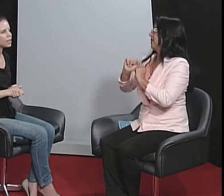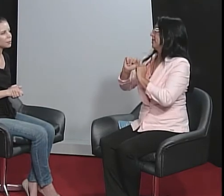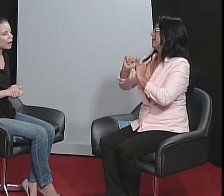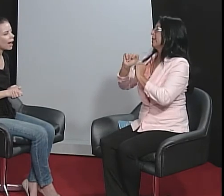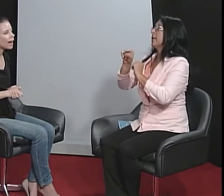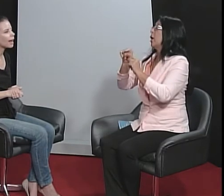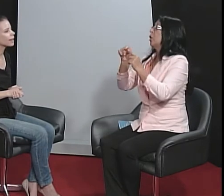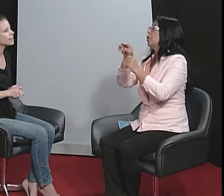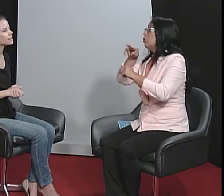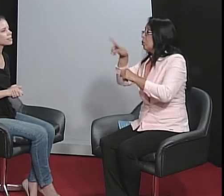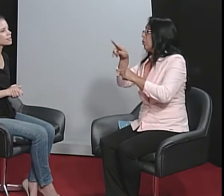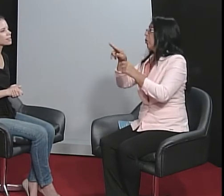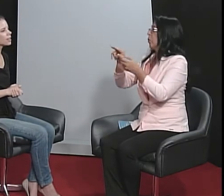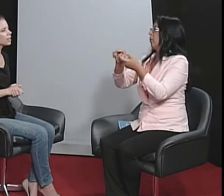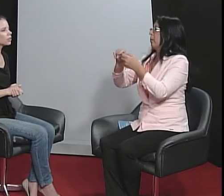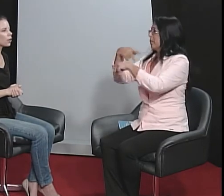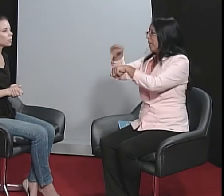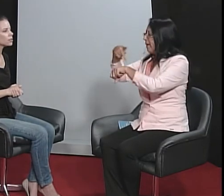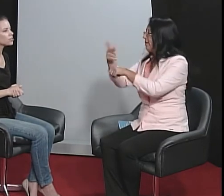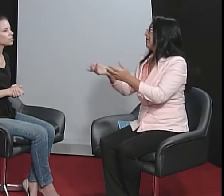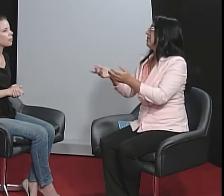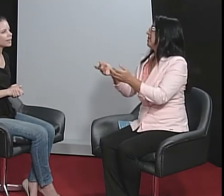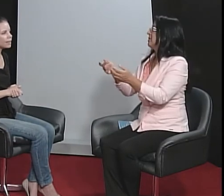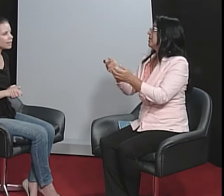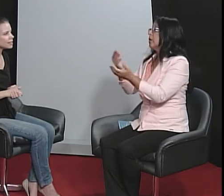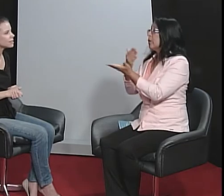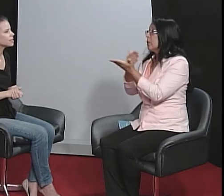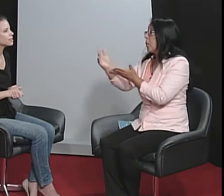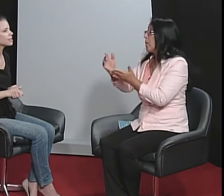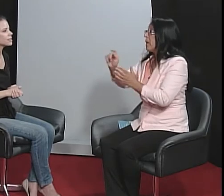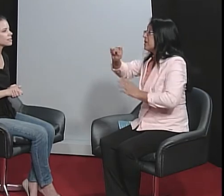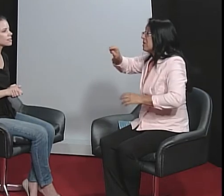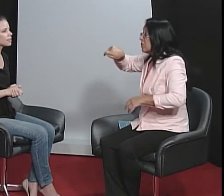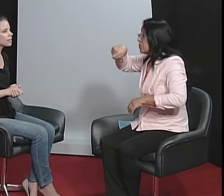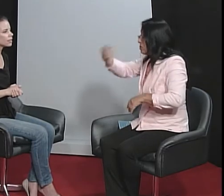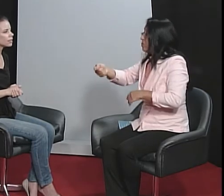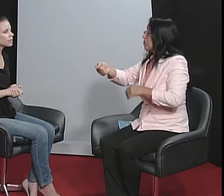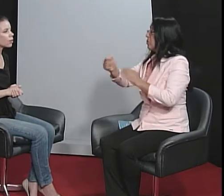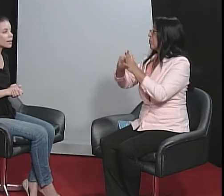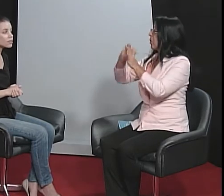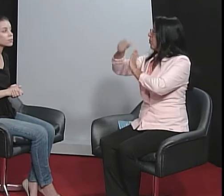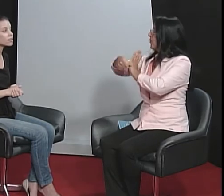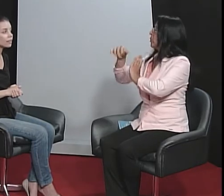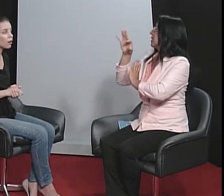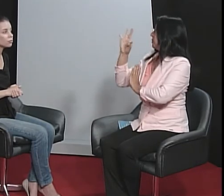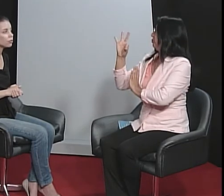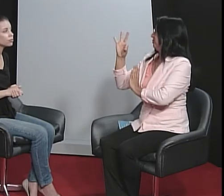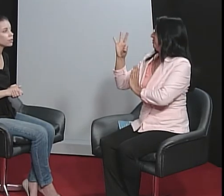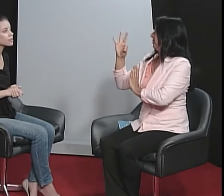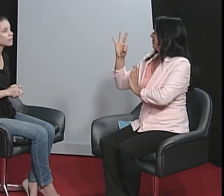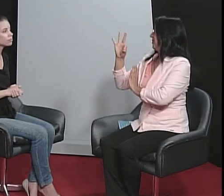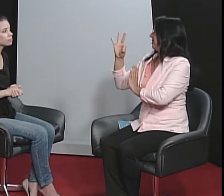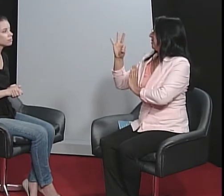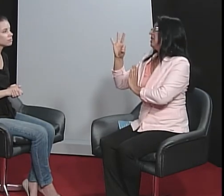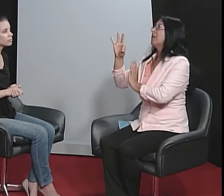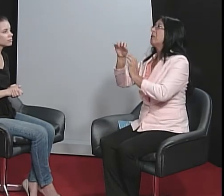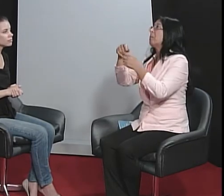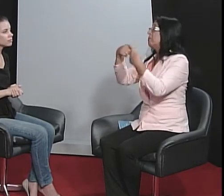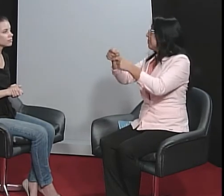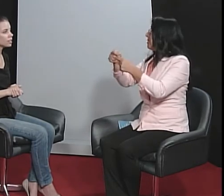animais, nomes de países, começa com sinal, configuração, em